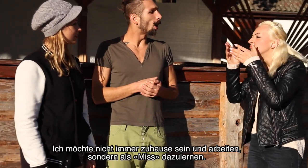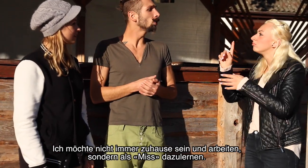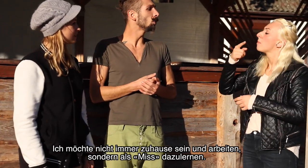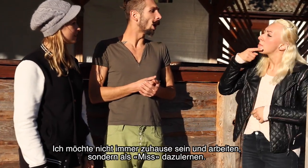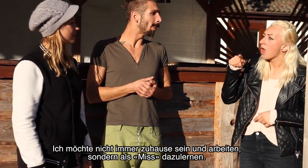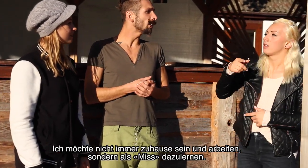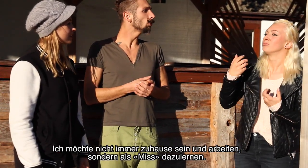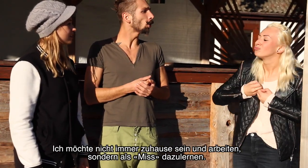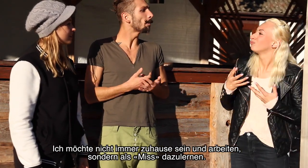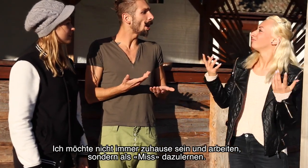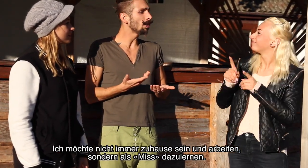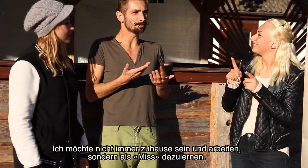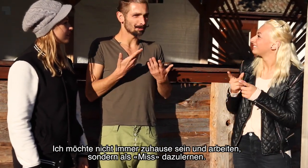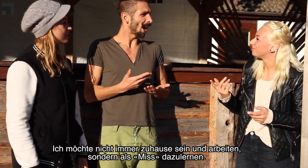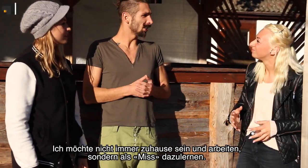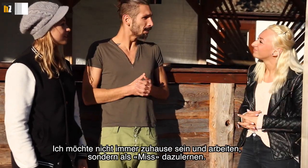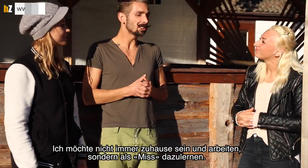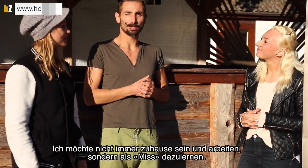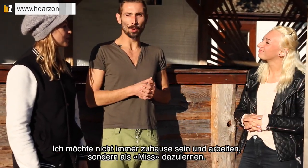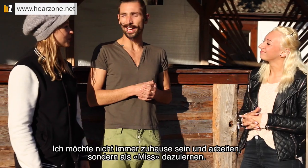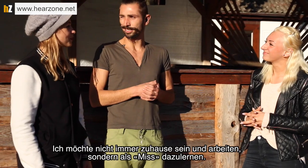Hause und arbeiten, sondern mal als Licht zu lernen.